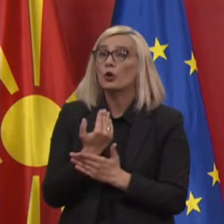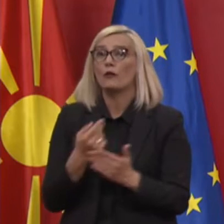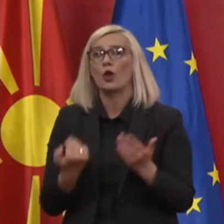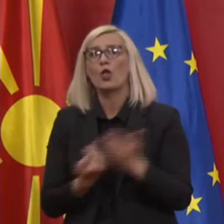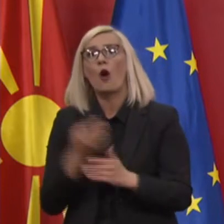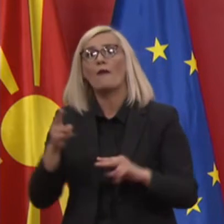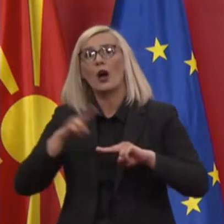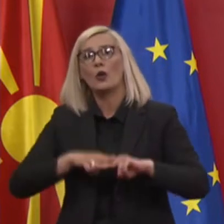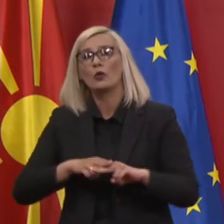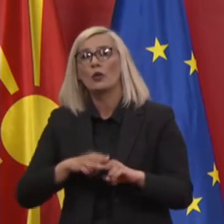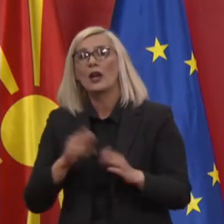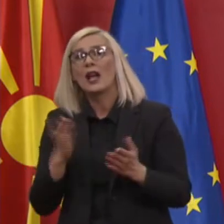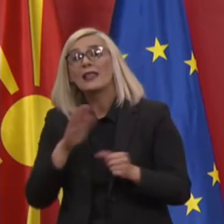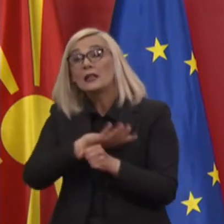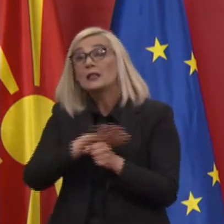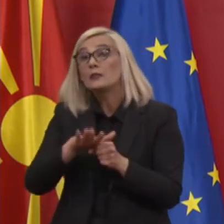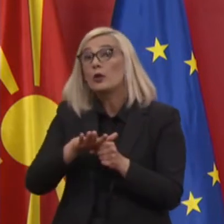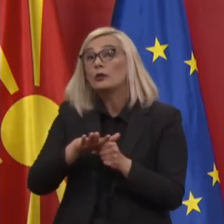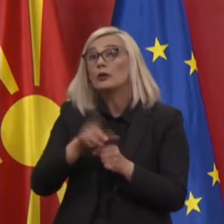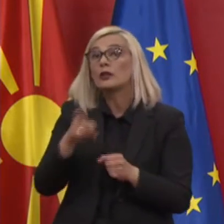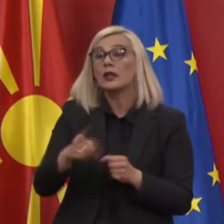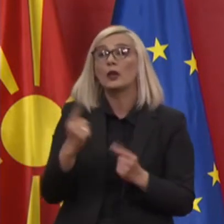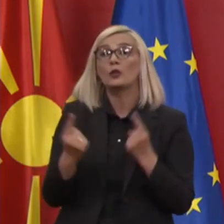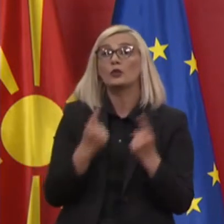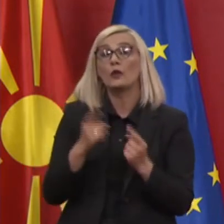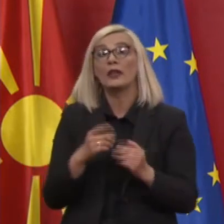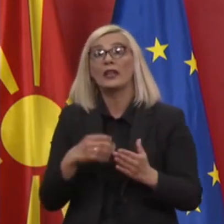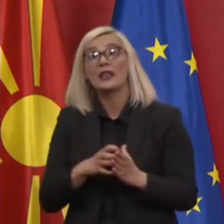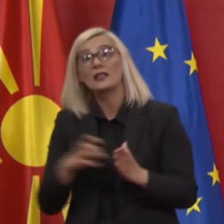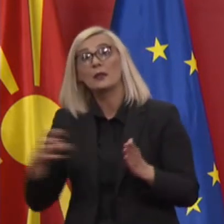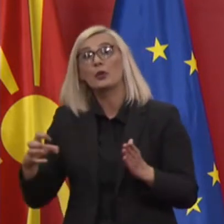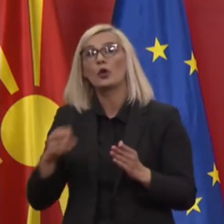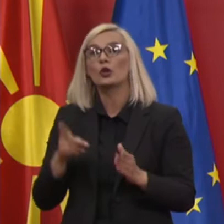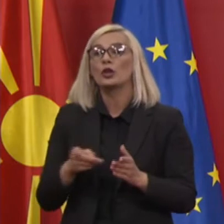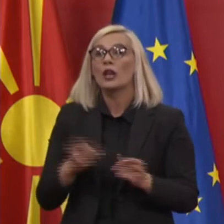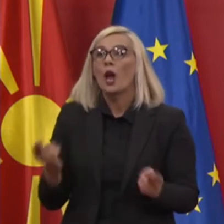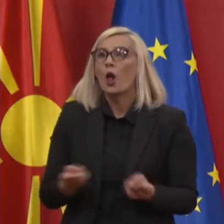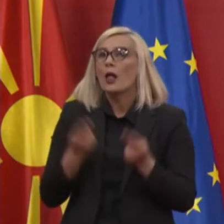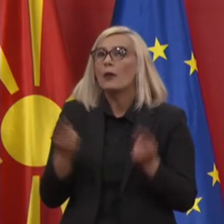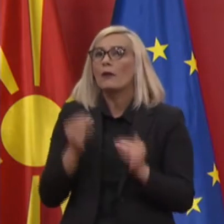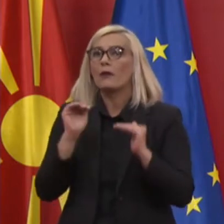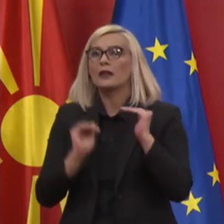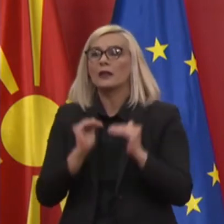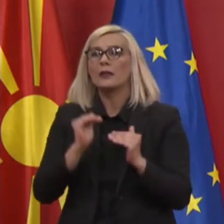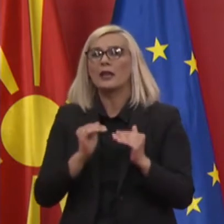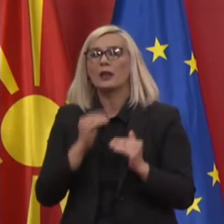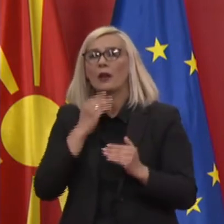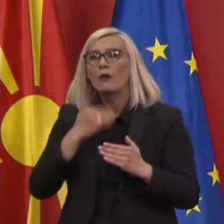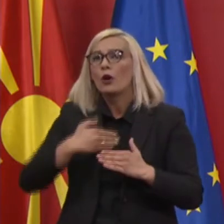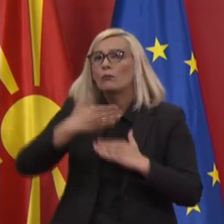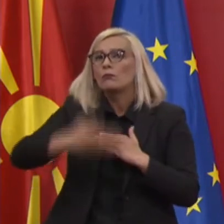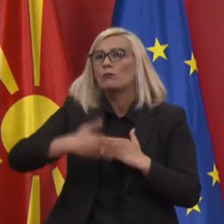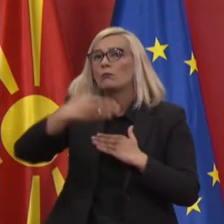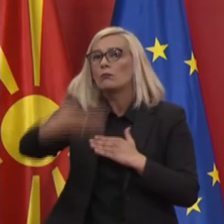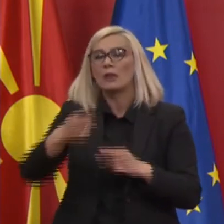за тоа дали се исполнети условите да се продолжи олабавување на мерките во секоја следна фаза.